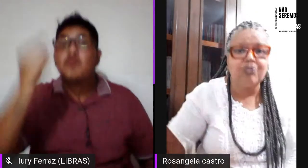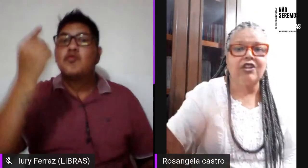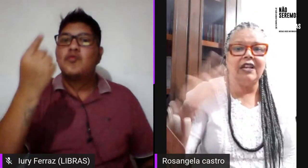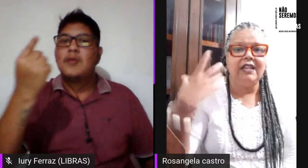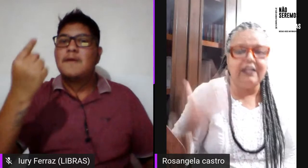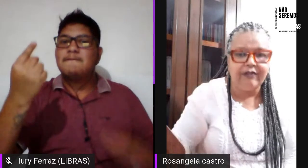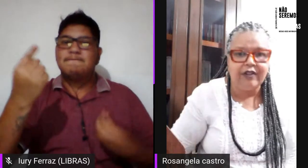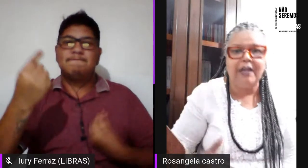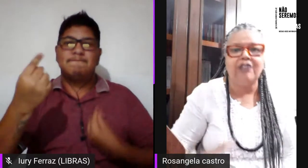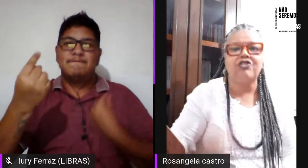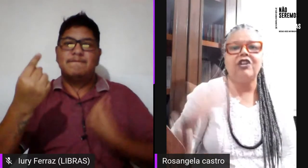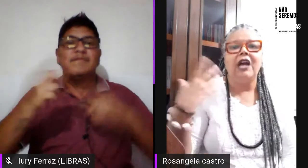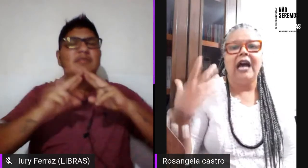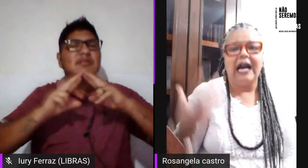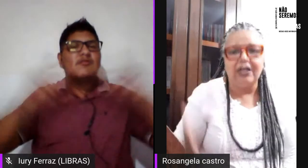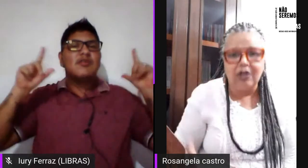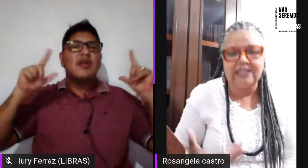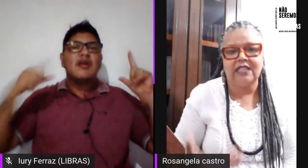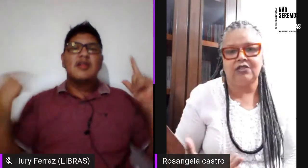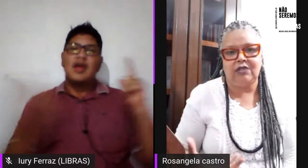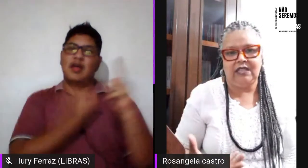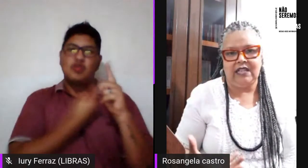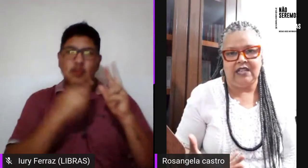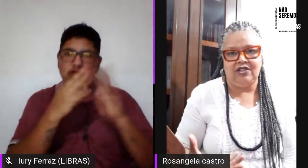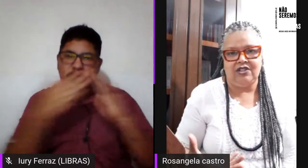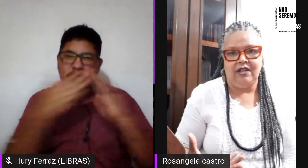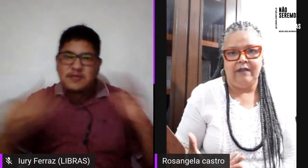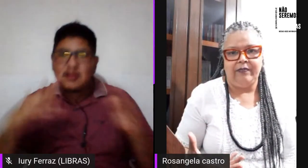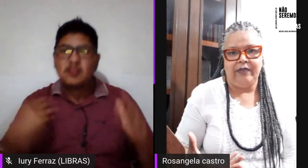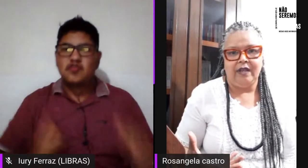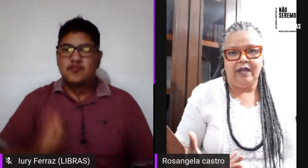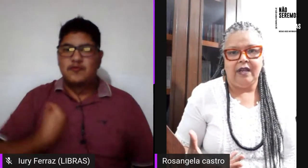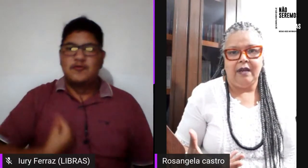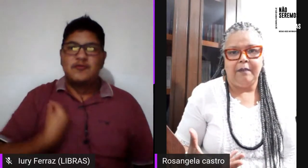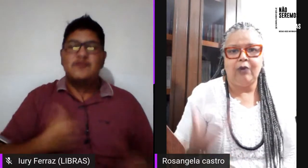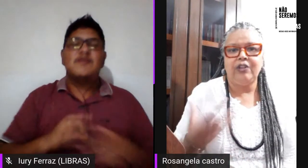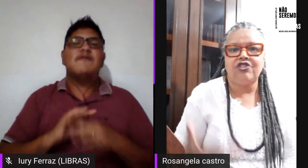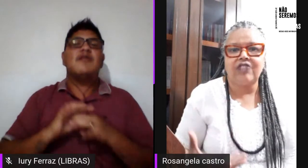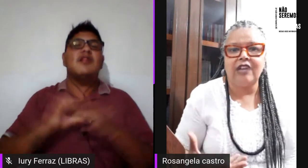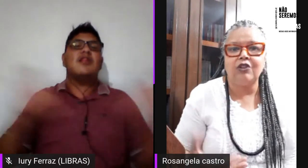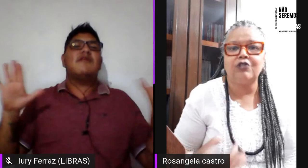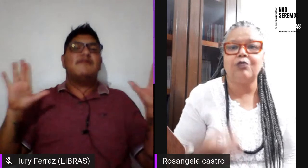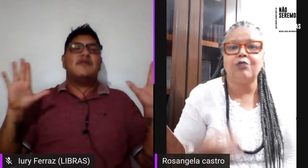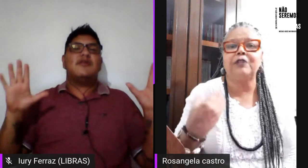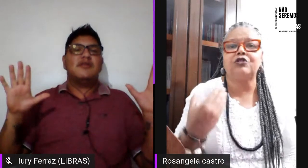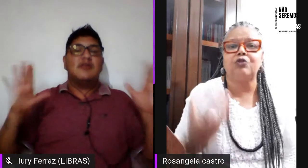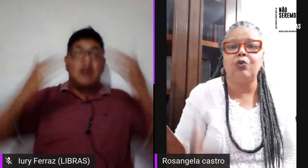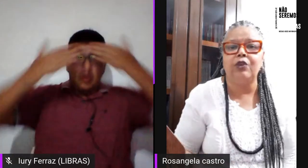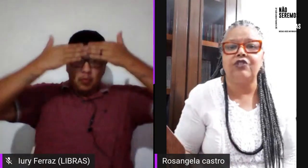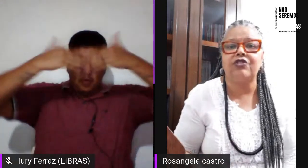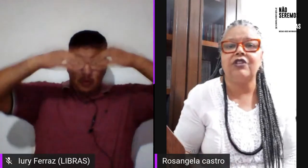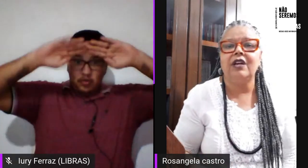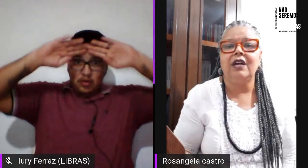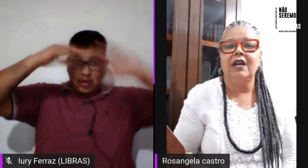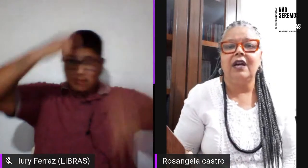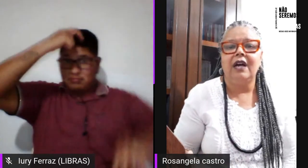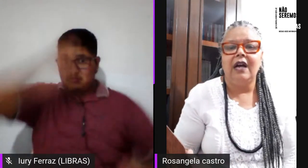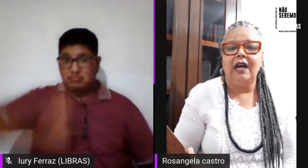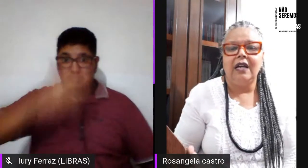vivenciamos livremente a nossa sexualidade. Para orixá nós somos pessoas.